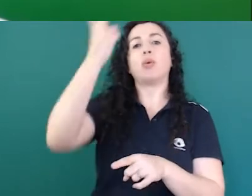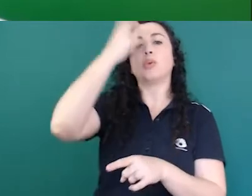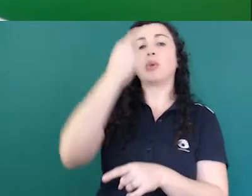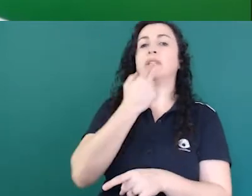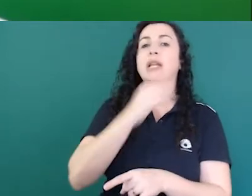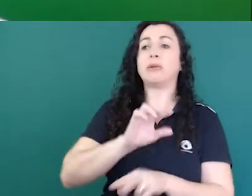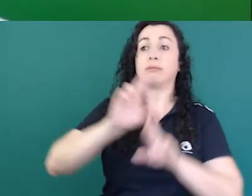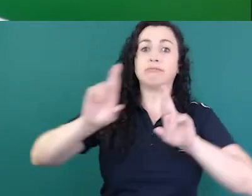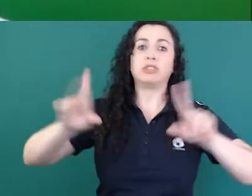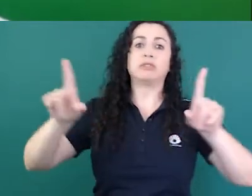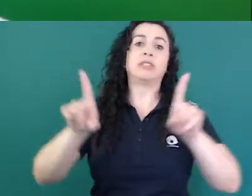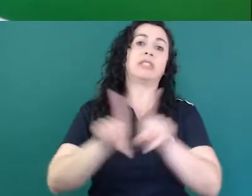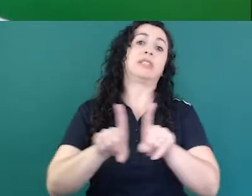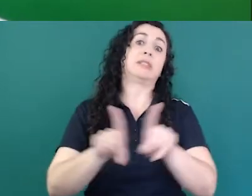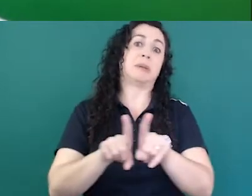dos participantes